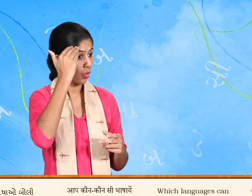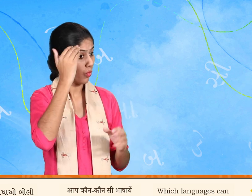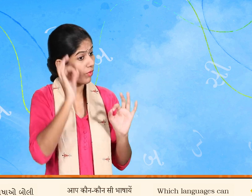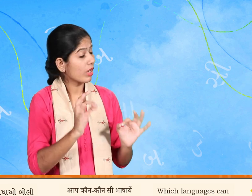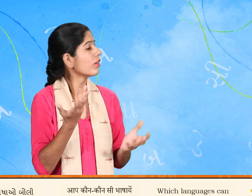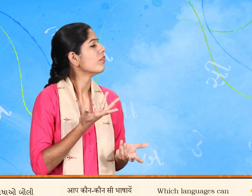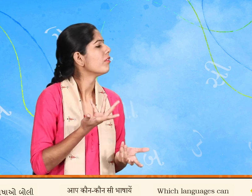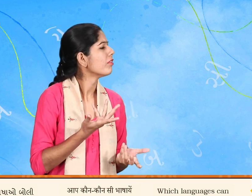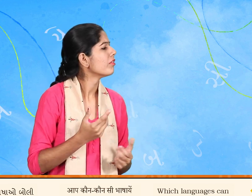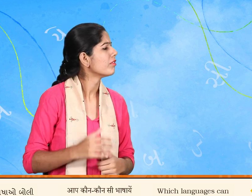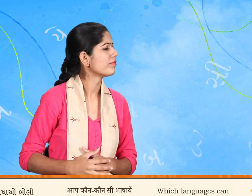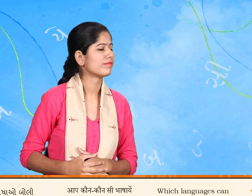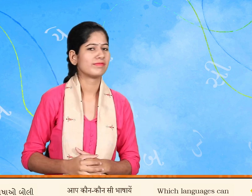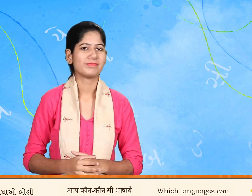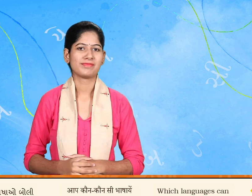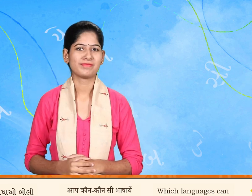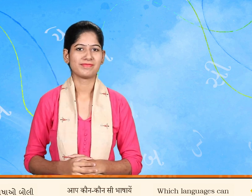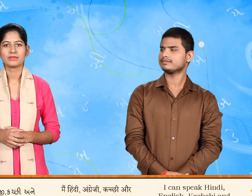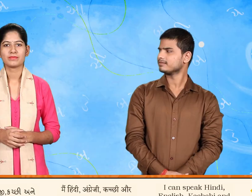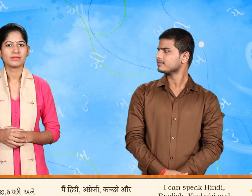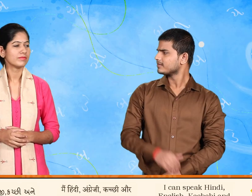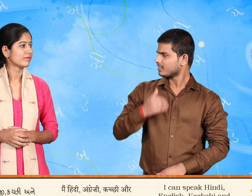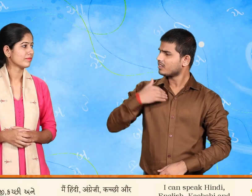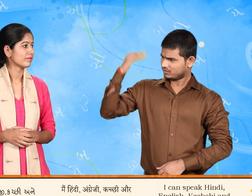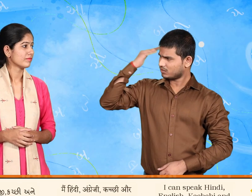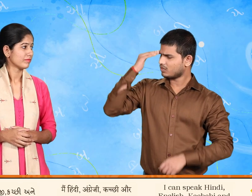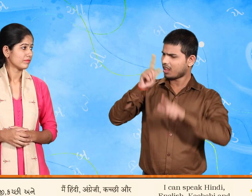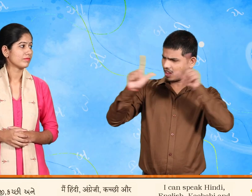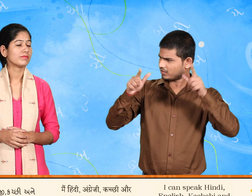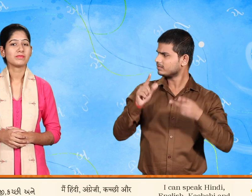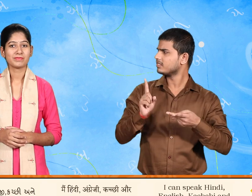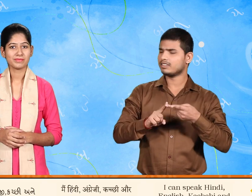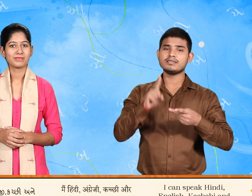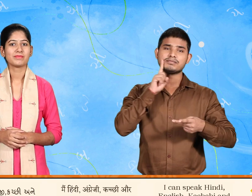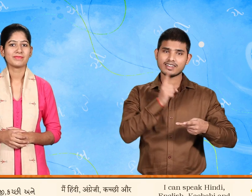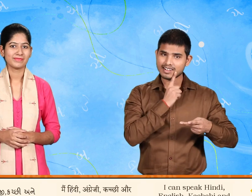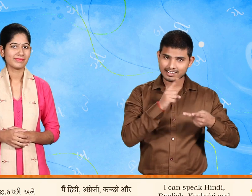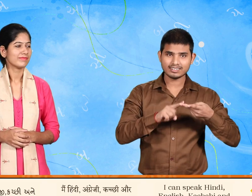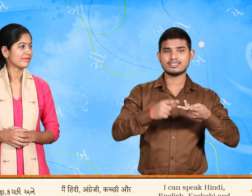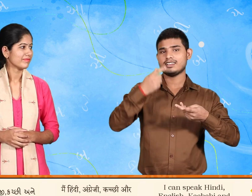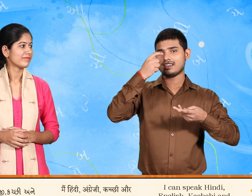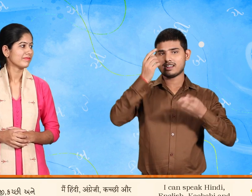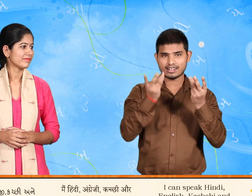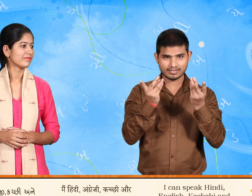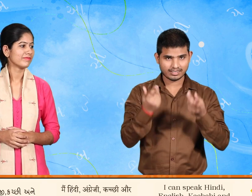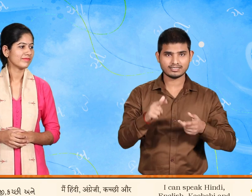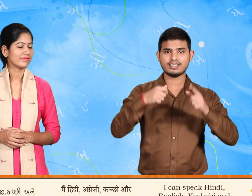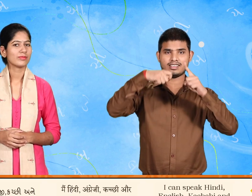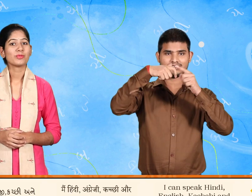છોં હું હીની અંગ્રેજી કચ્છી અને મરાઠી બોલી શકું